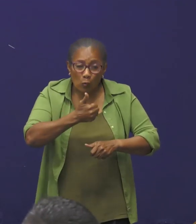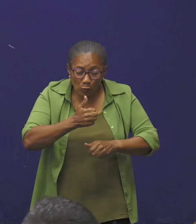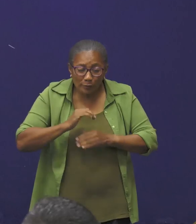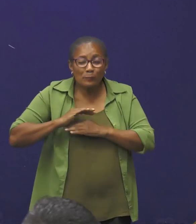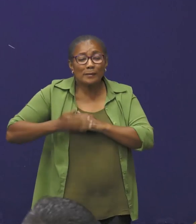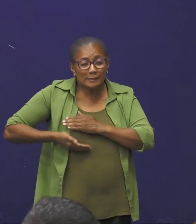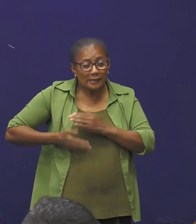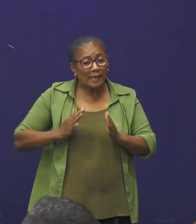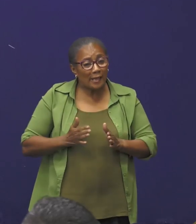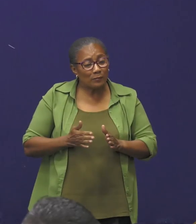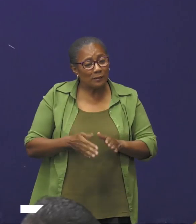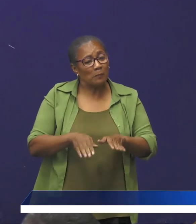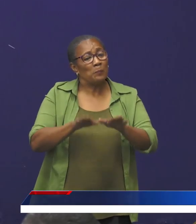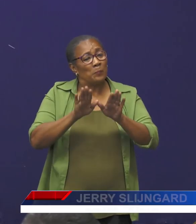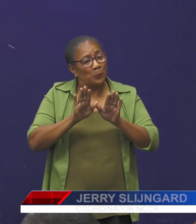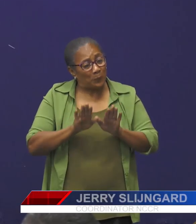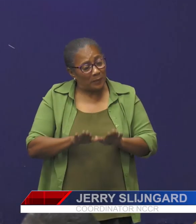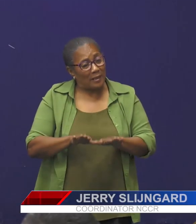dan,